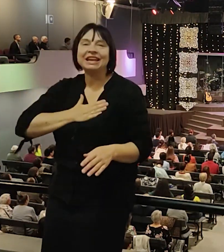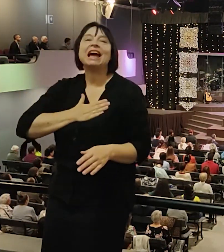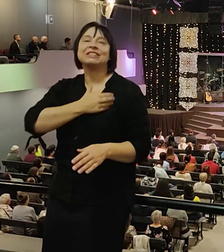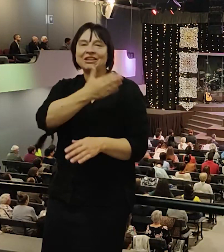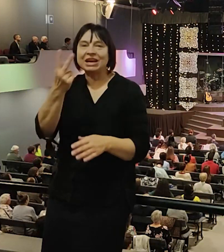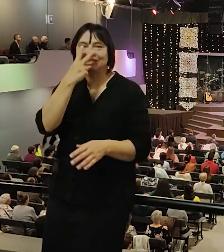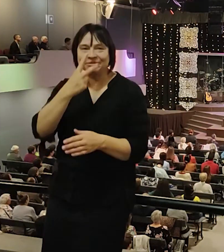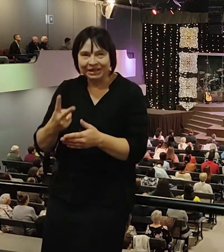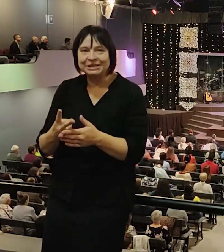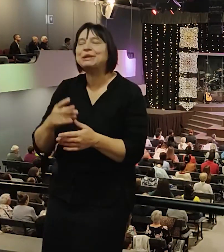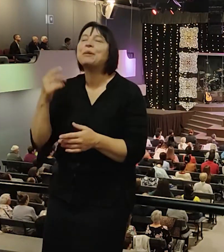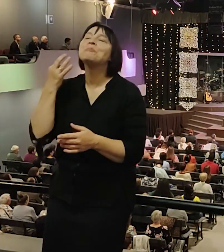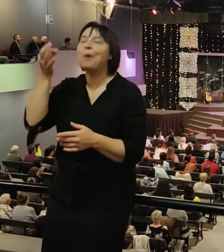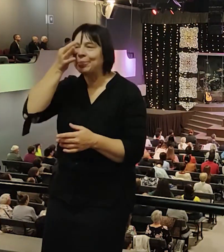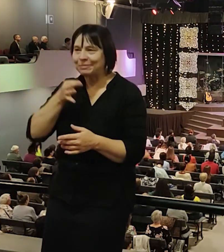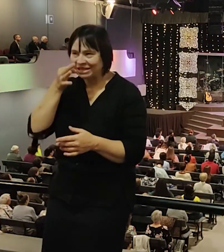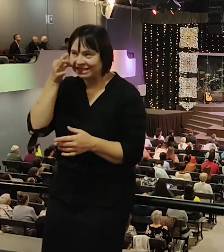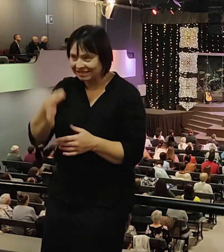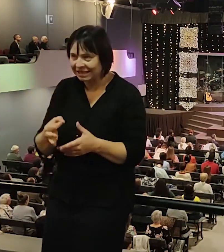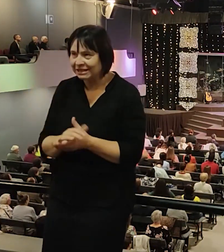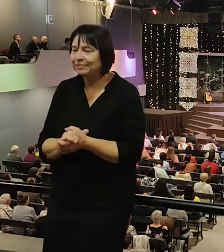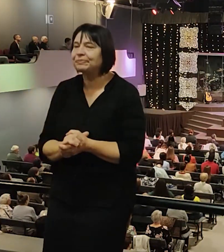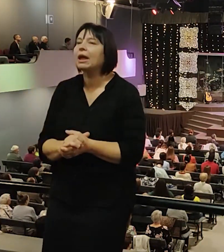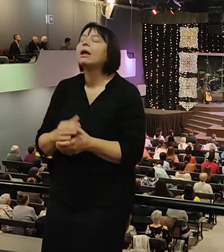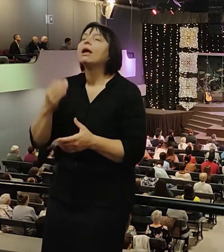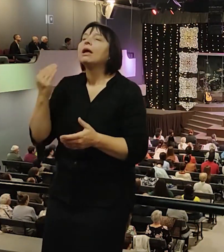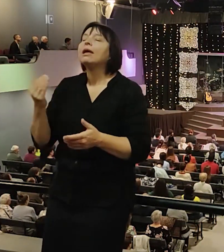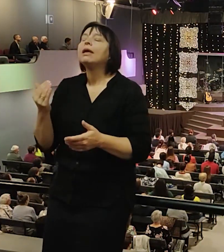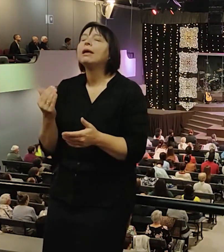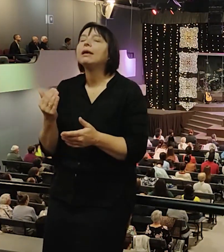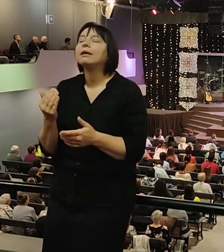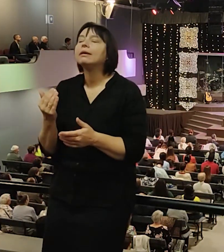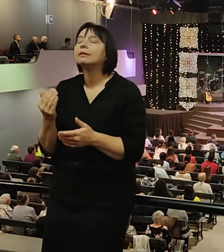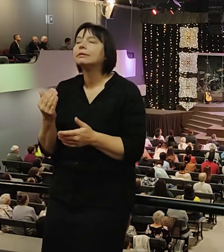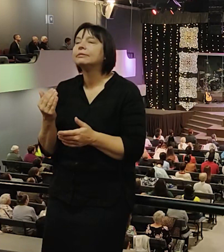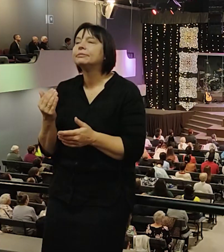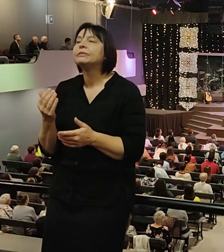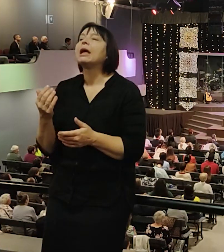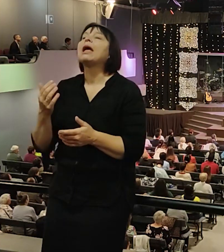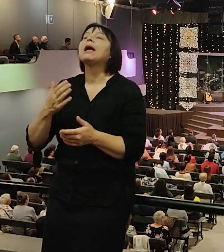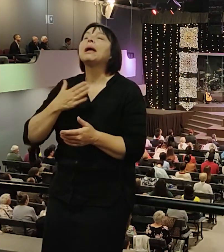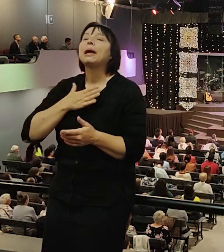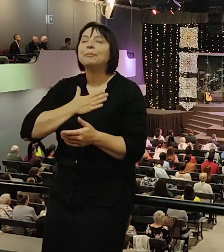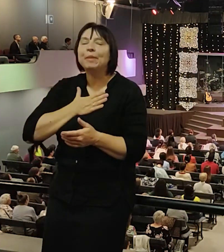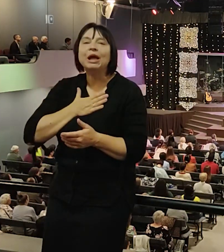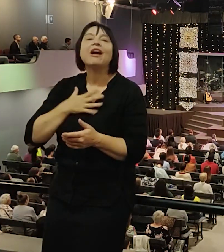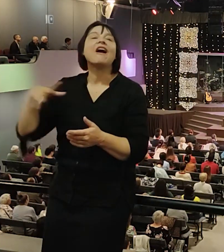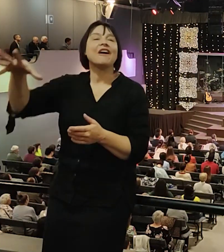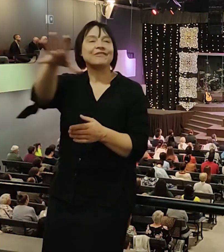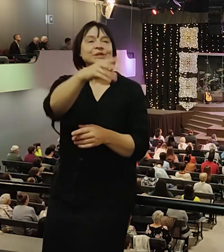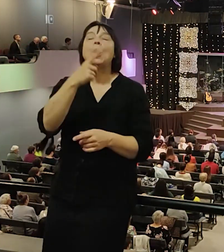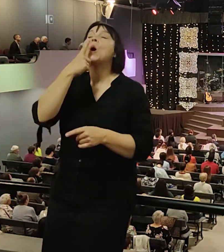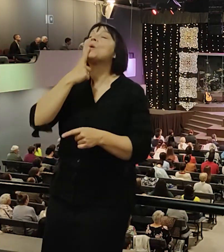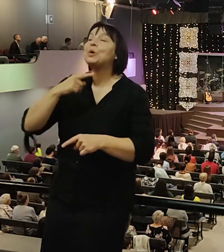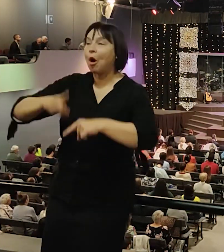Так что у нас одна, мы кровные родственники. Все. Мы